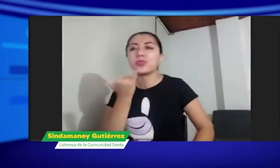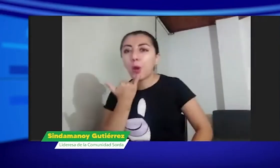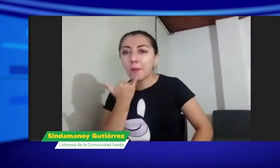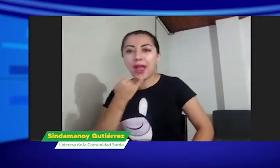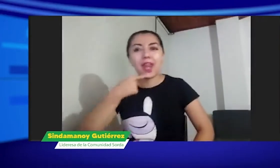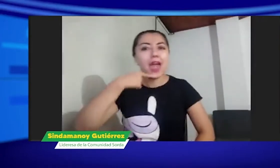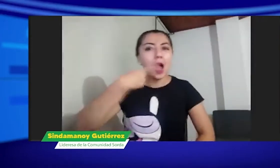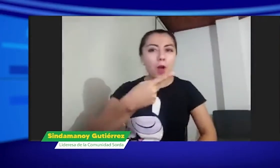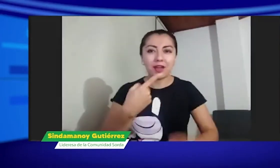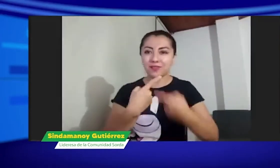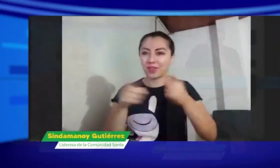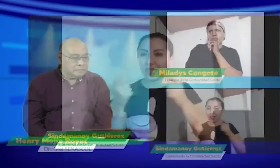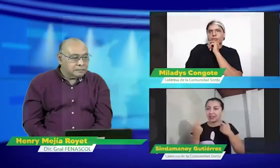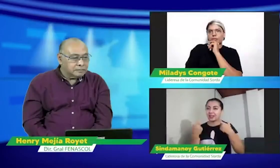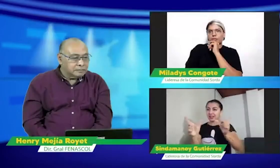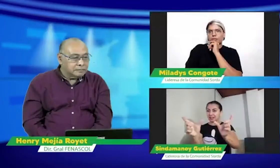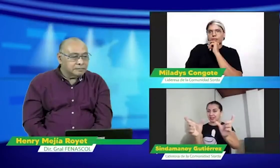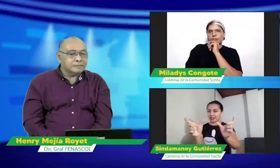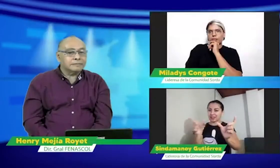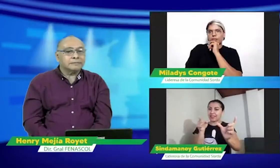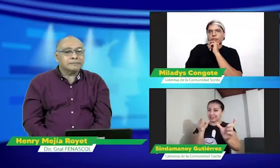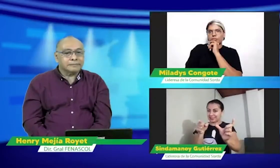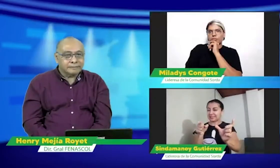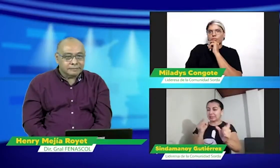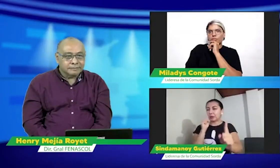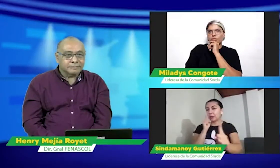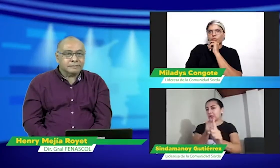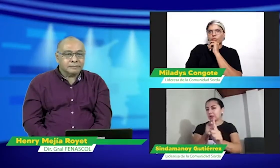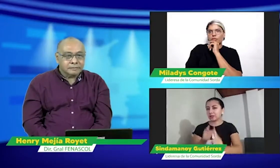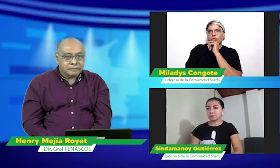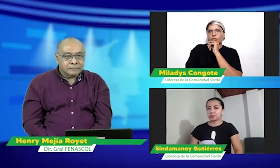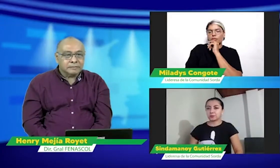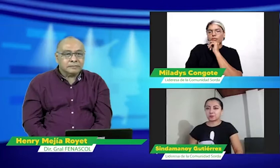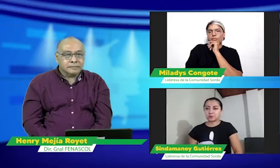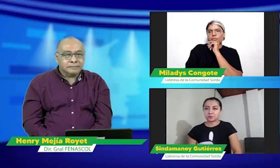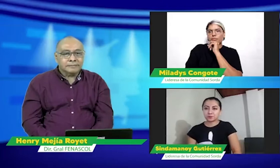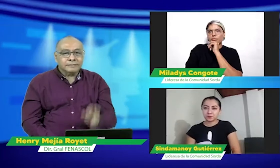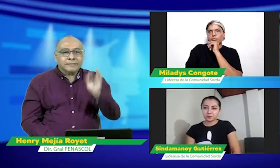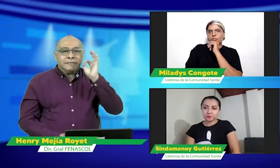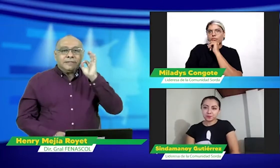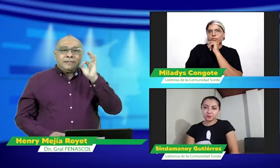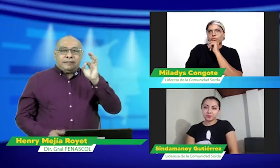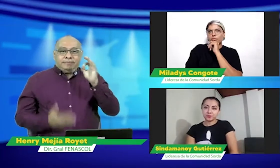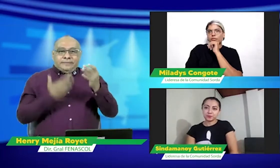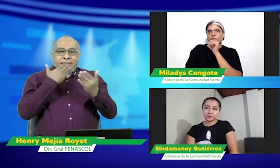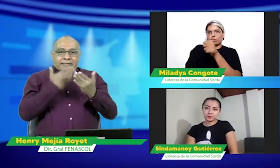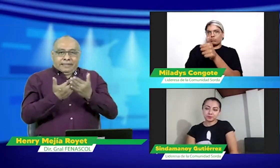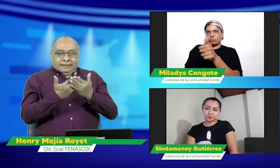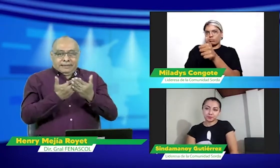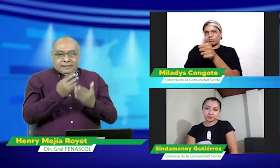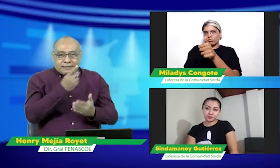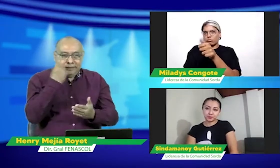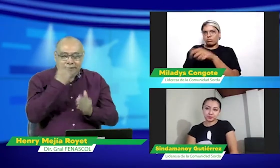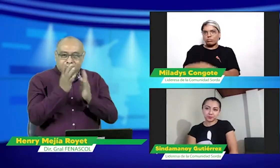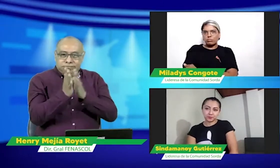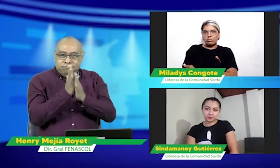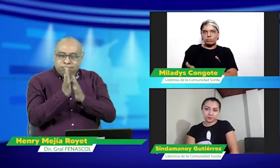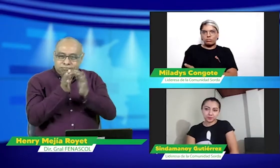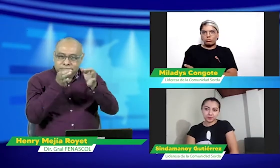cualquier persona puede llegar a aprender la lengua de señas. Entonces, hay que tener claro la diferencia entre idioma